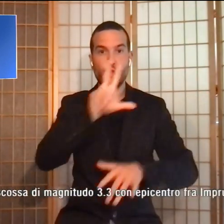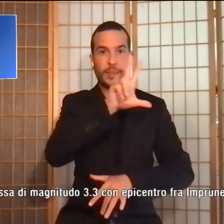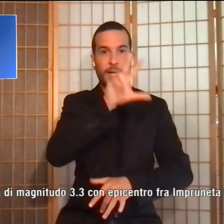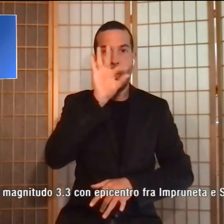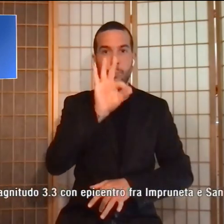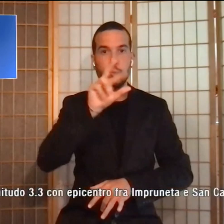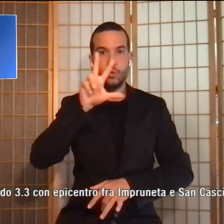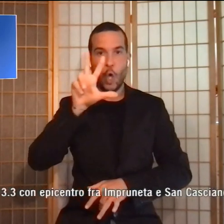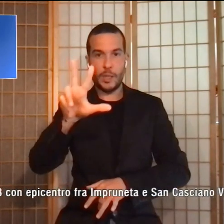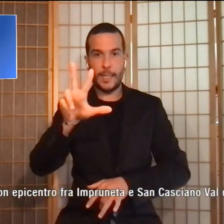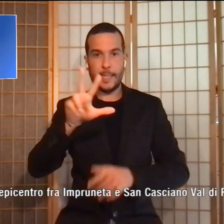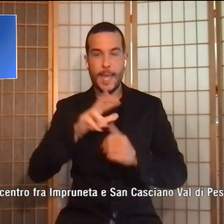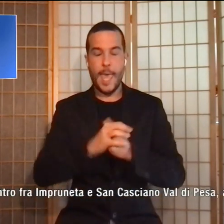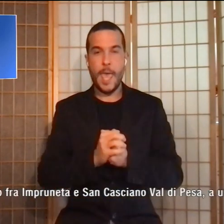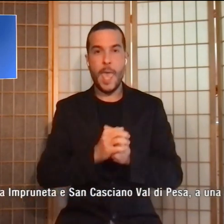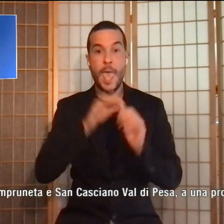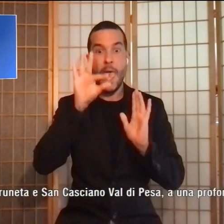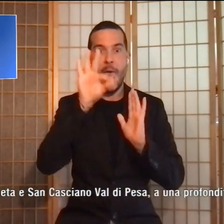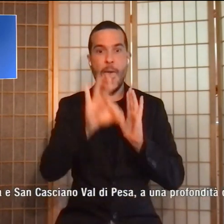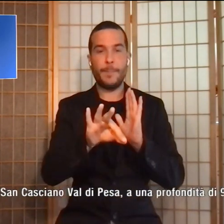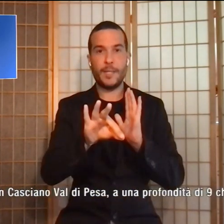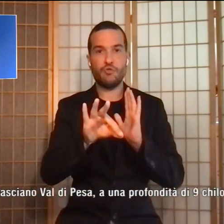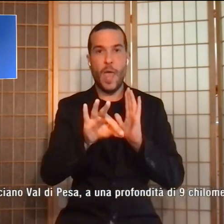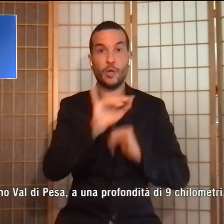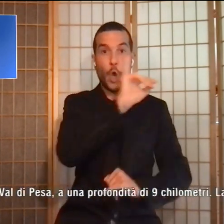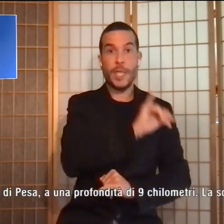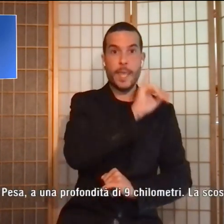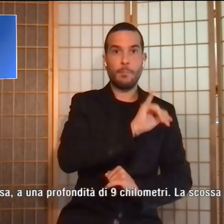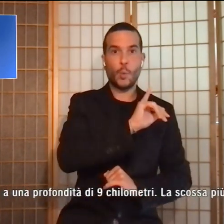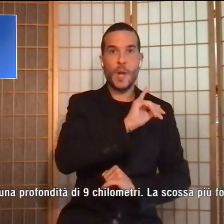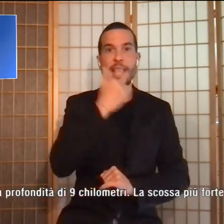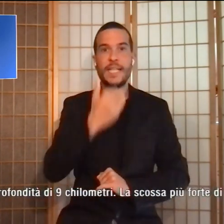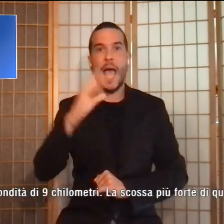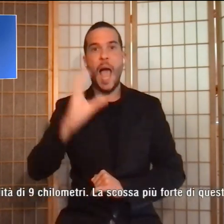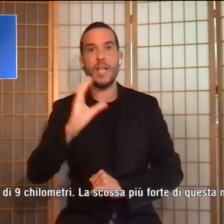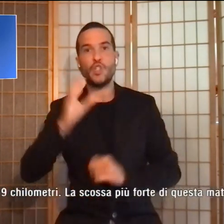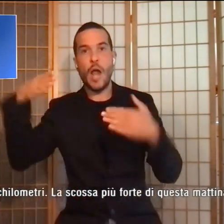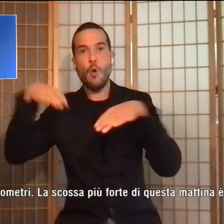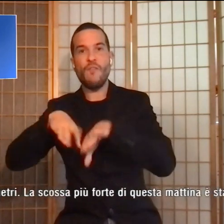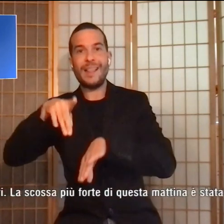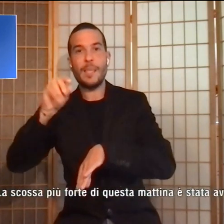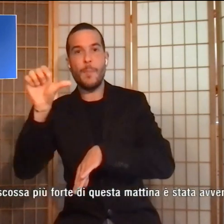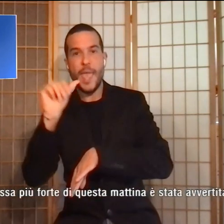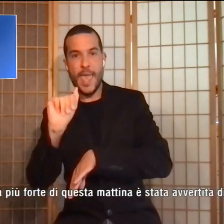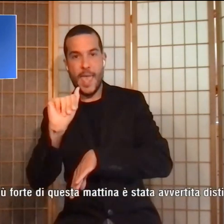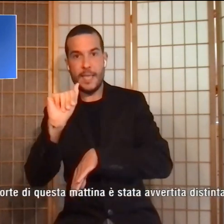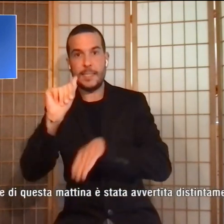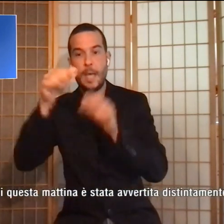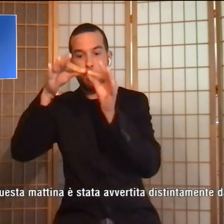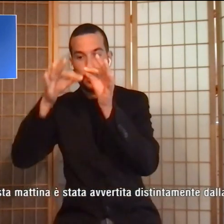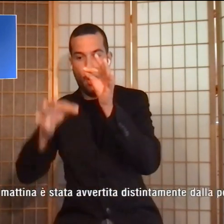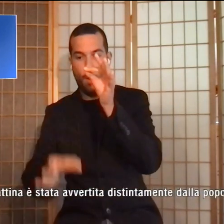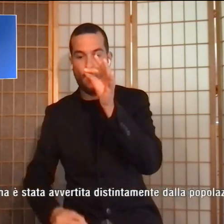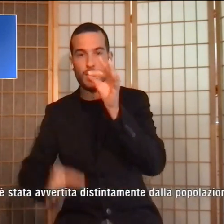con epicentro fra Impruneta e San Casciano Val di Pesa ad una profondità di